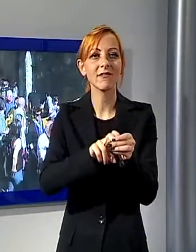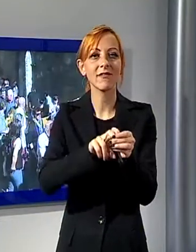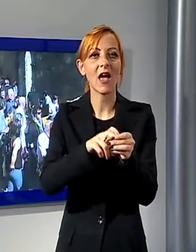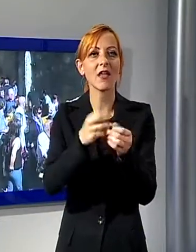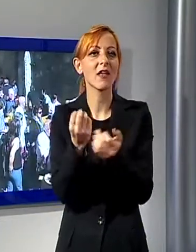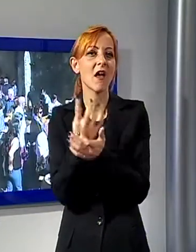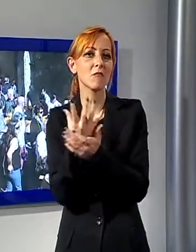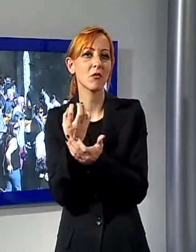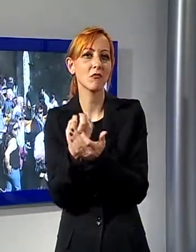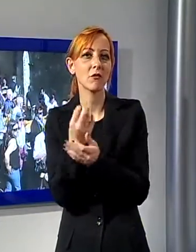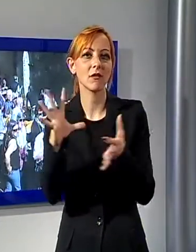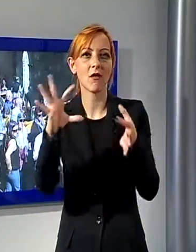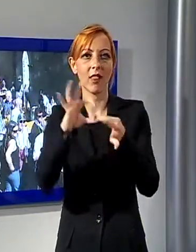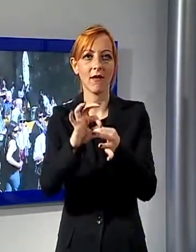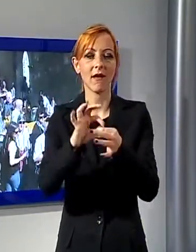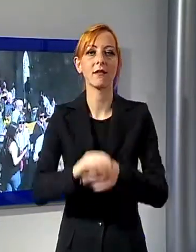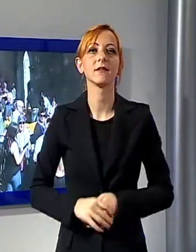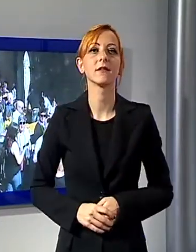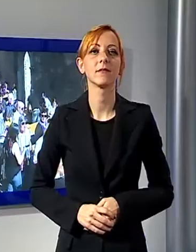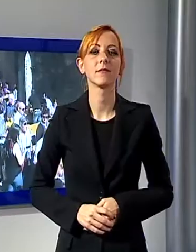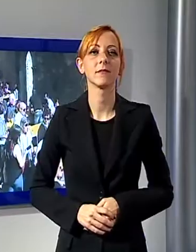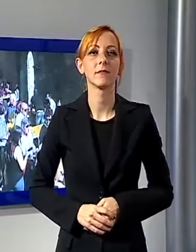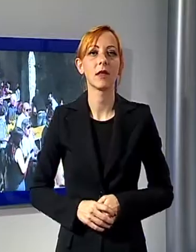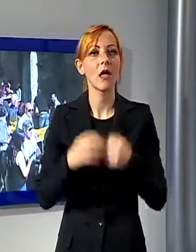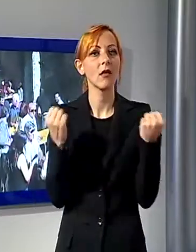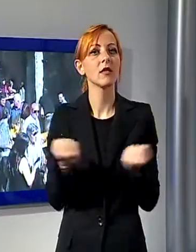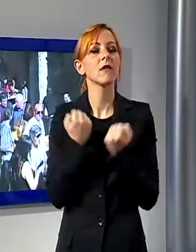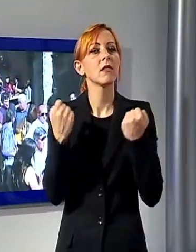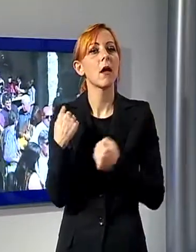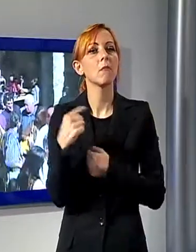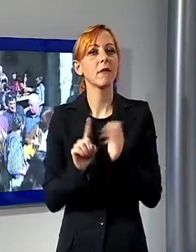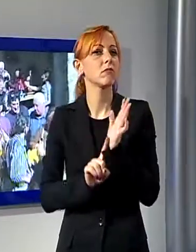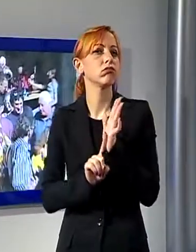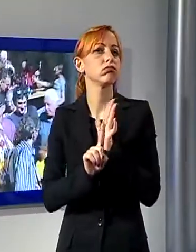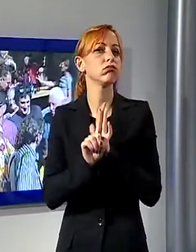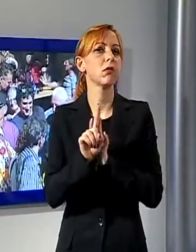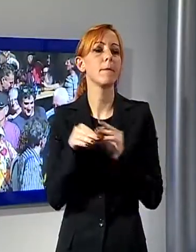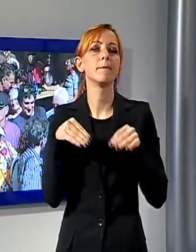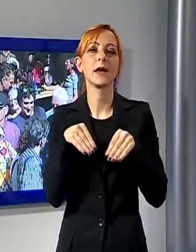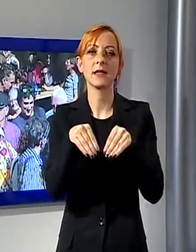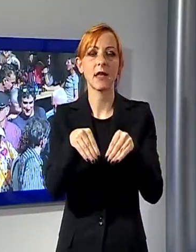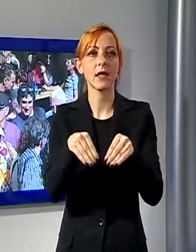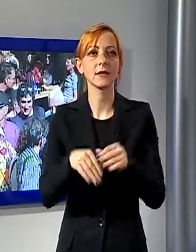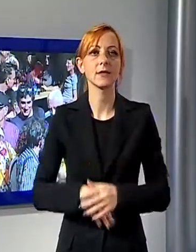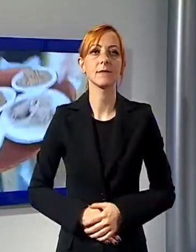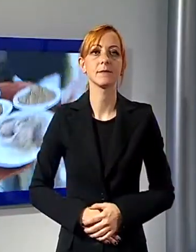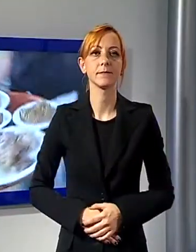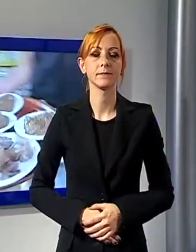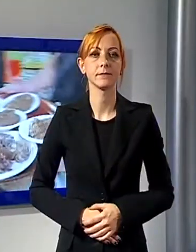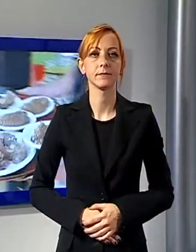manifestazione ha registrato il record di presenze di sempre nel piccolo ma accogliente paese del comune di Molazzana. La castagnata si è